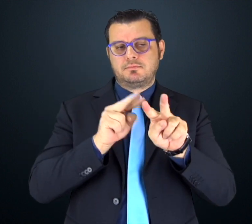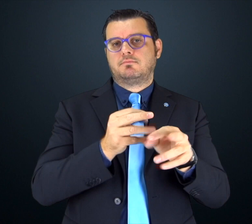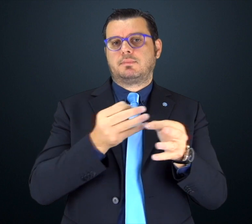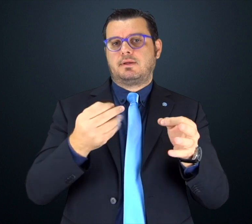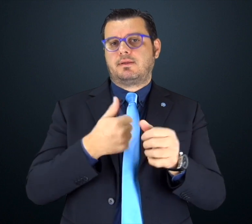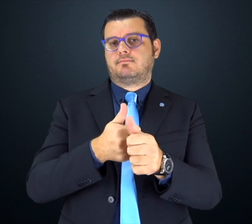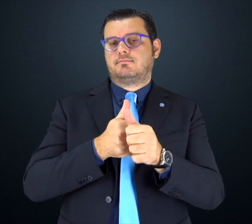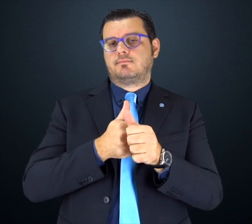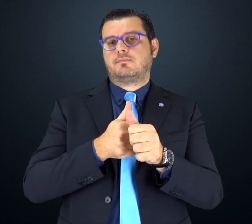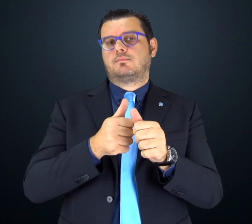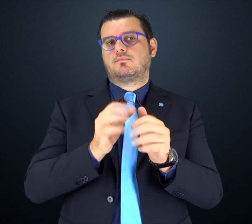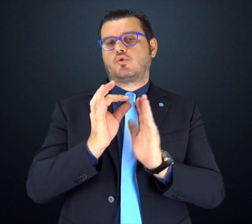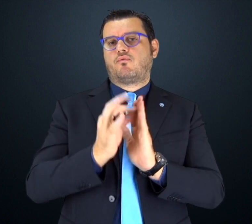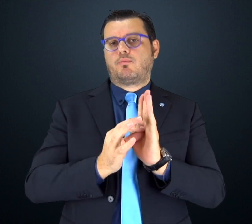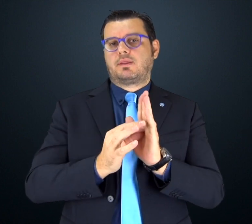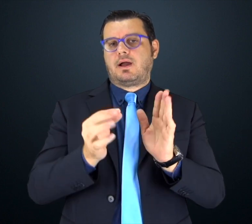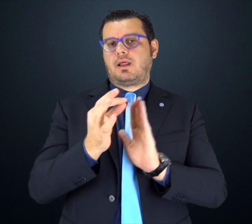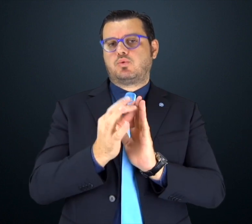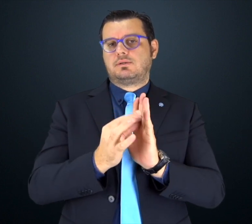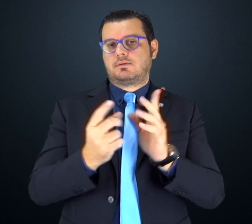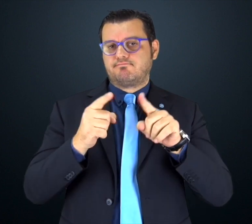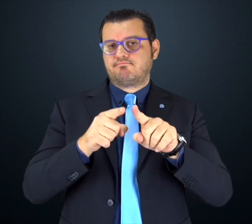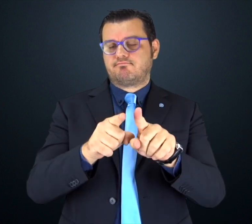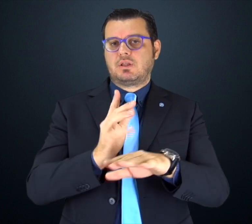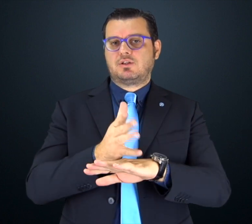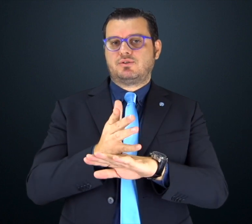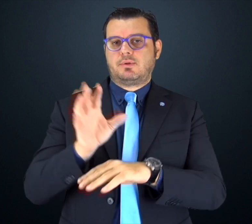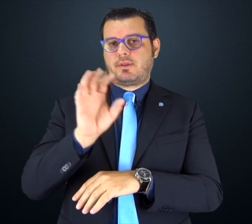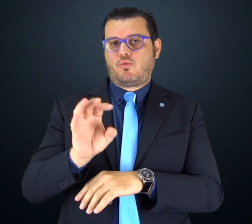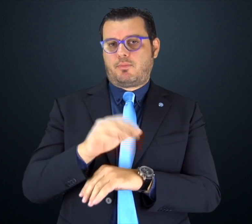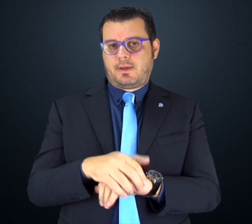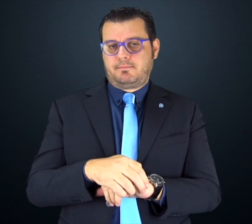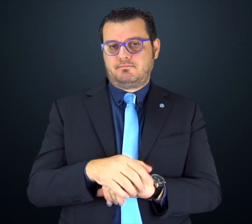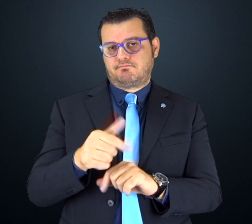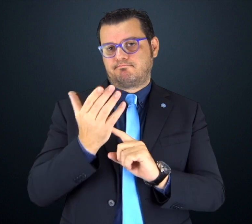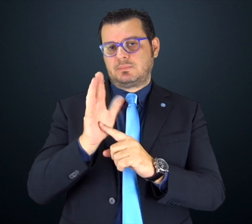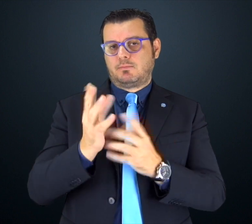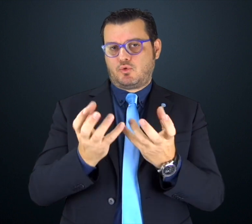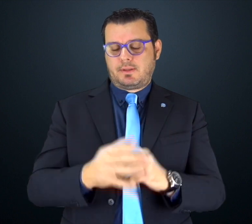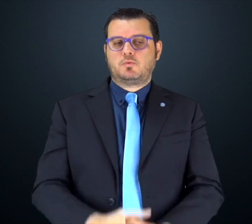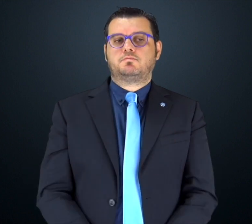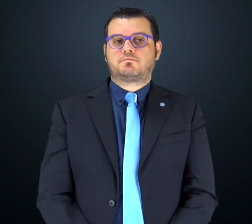Nel nuovo sito ENS inoltre trovate facili collegamenti diretti alle piattaforme di pubblica utilità,